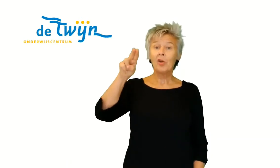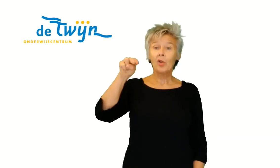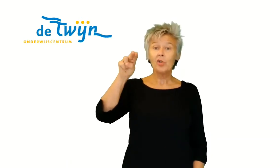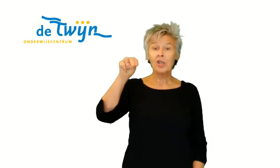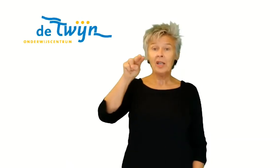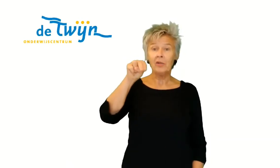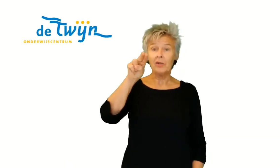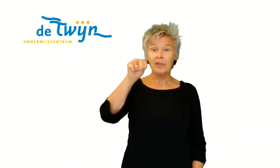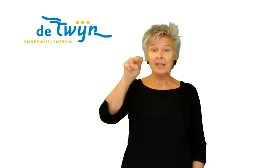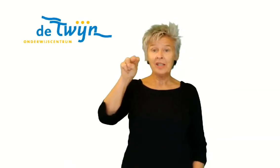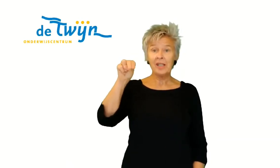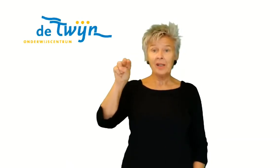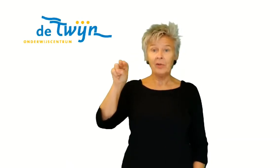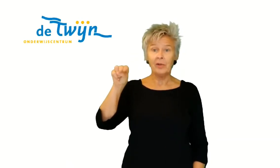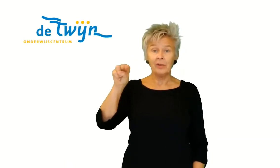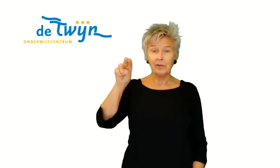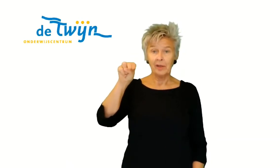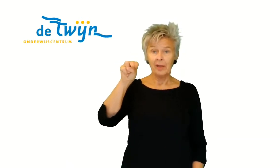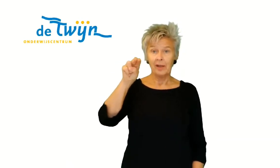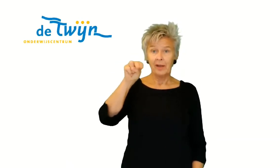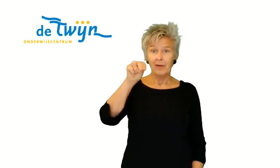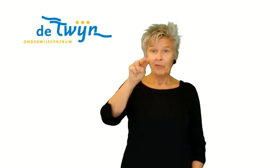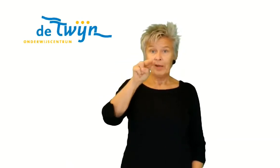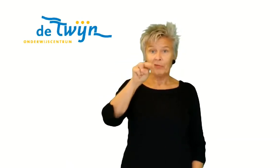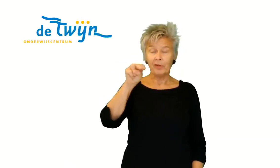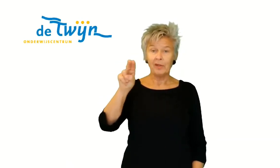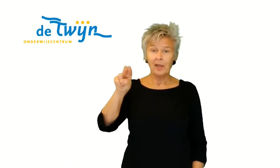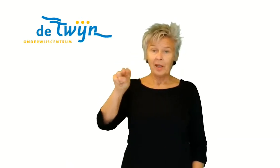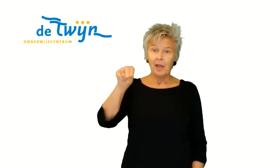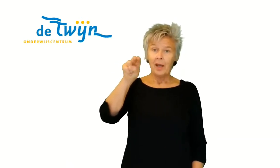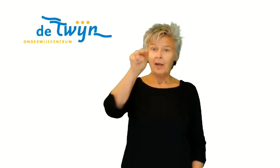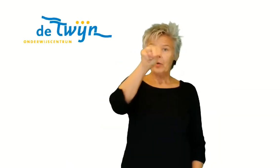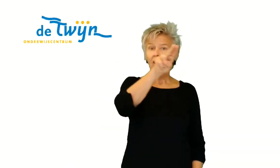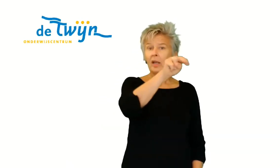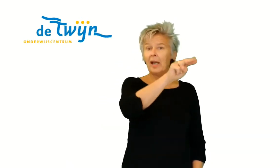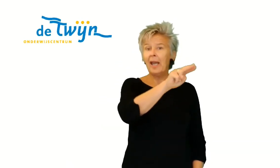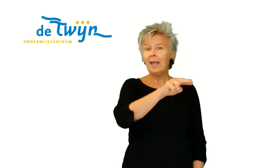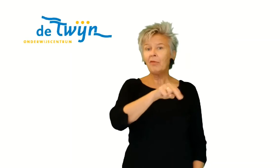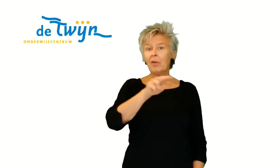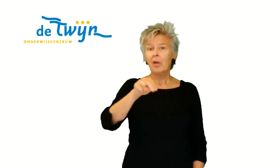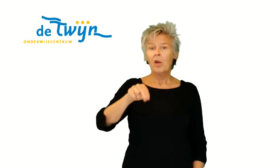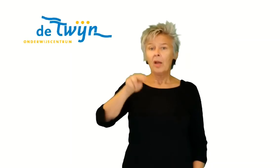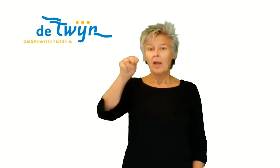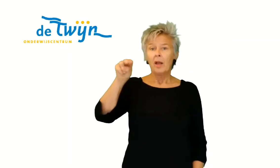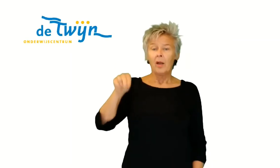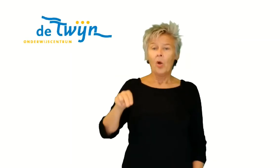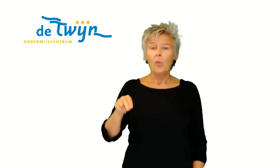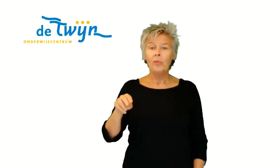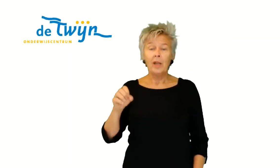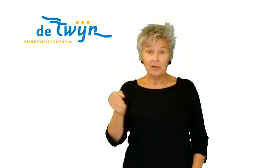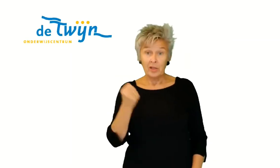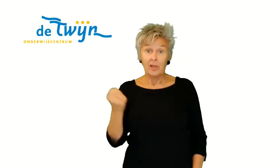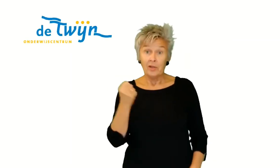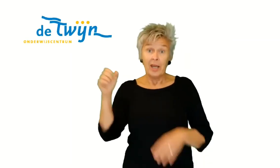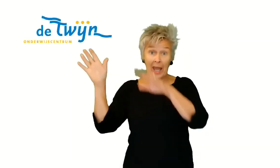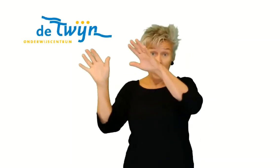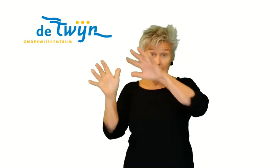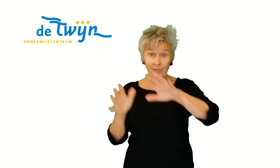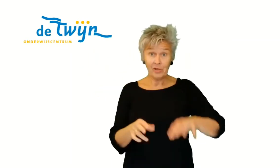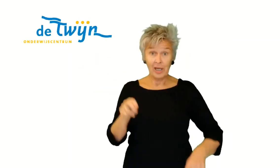geschilderd. Dit is schilderen. Verven. En dan kun je gelijk even... Omdat de herfst ze